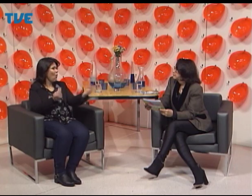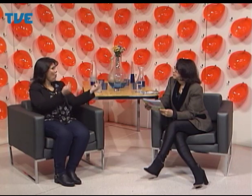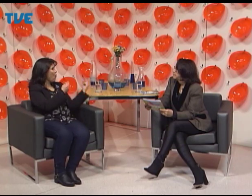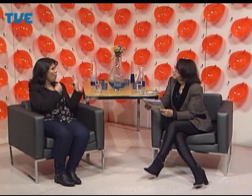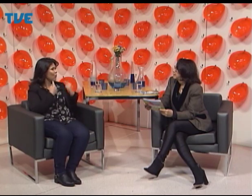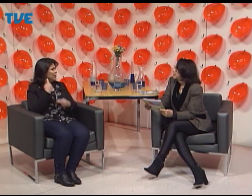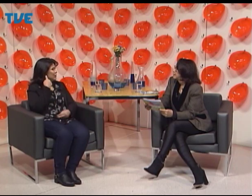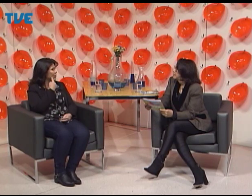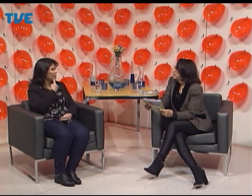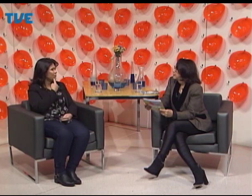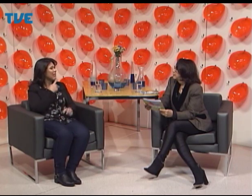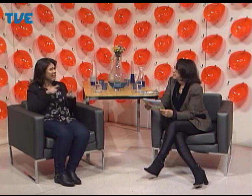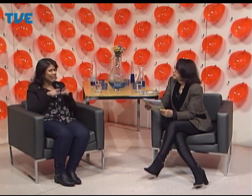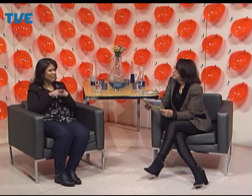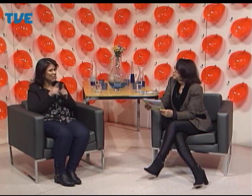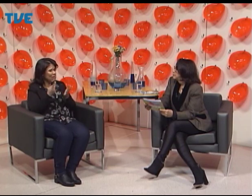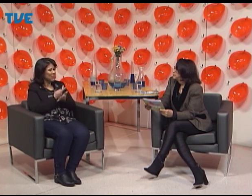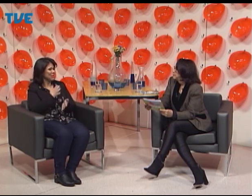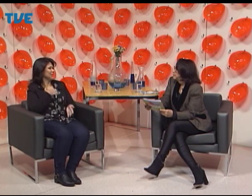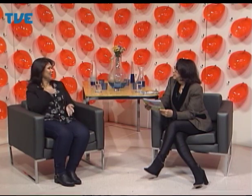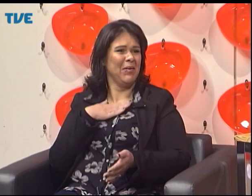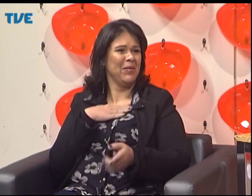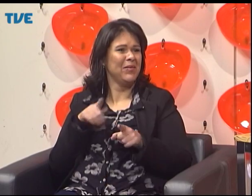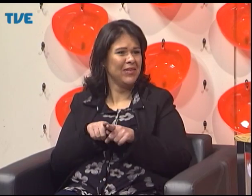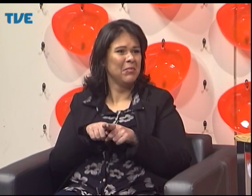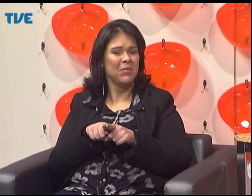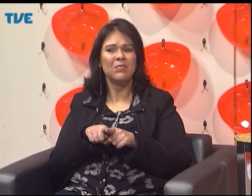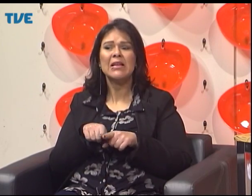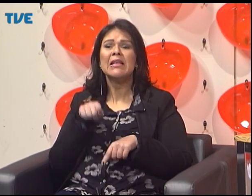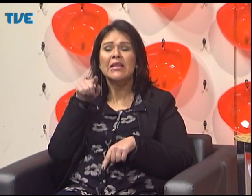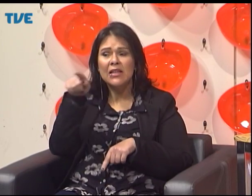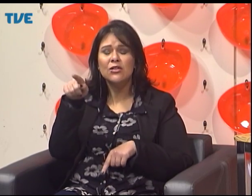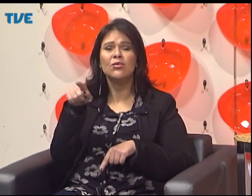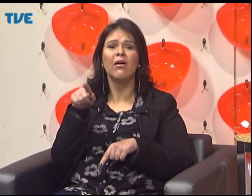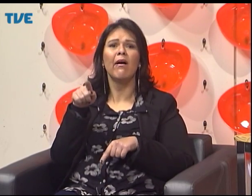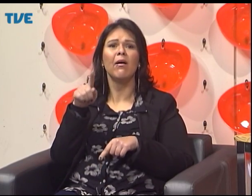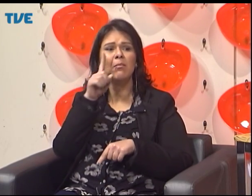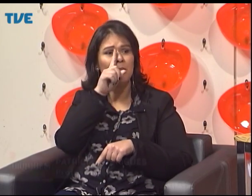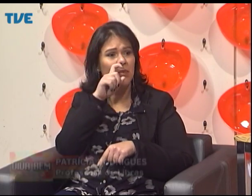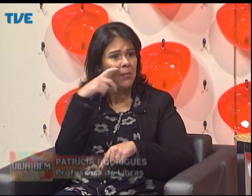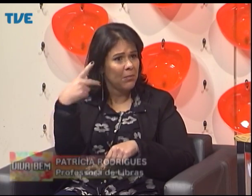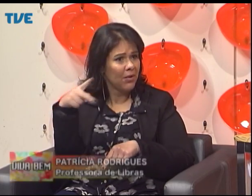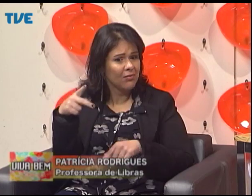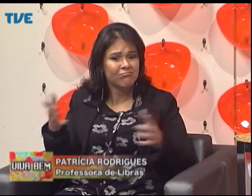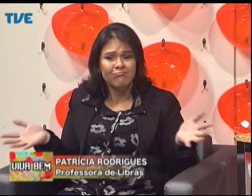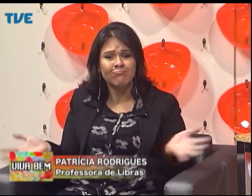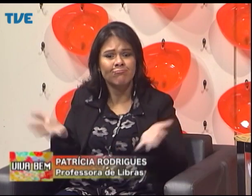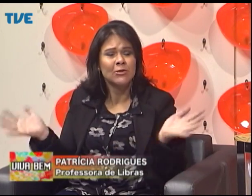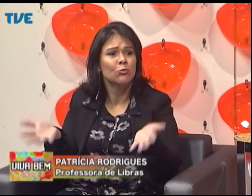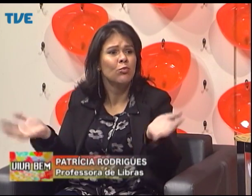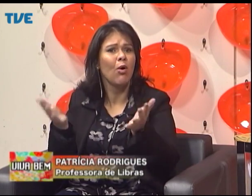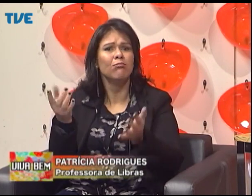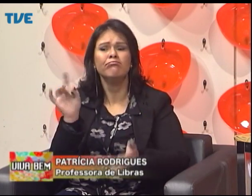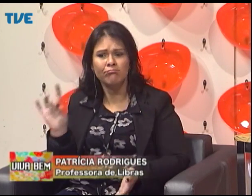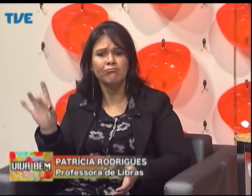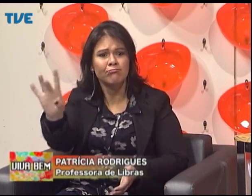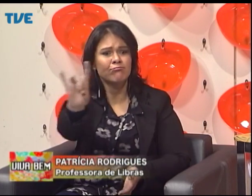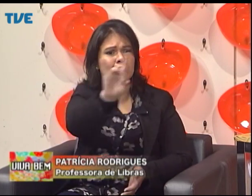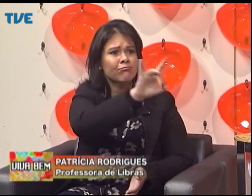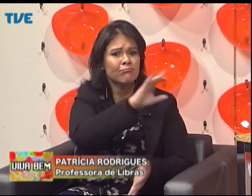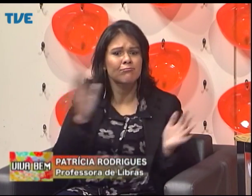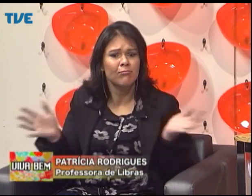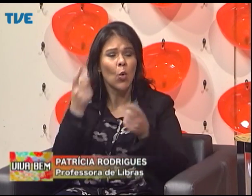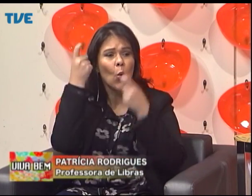É, eu acho que a experiência do Carlos é muito semelhante à experiência de muitos surdos na sociedade brasileira, né?